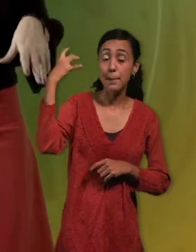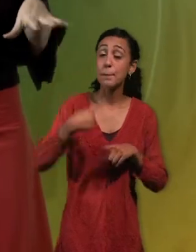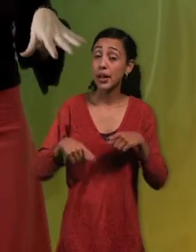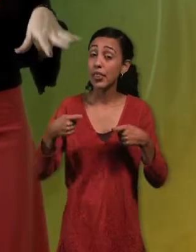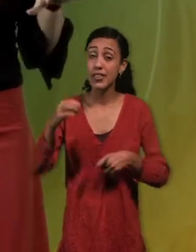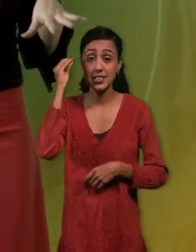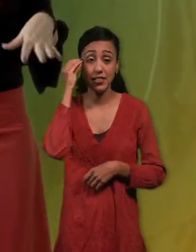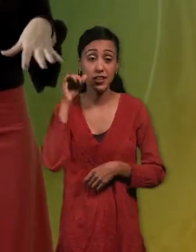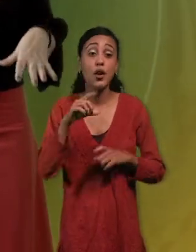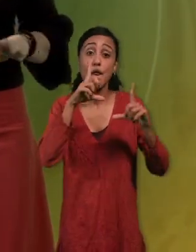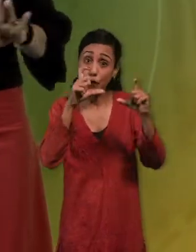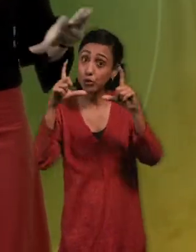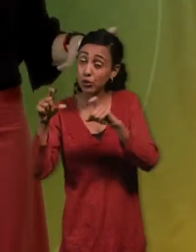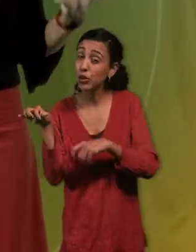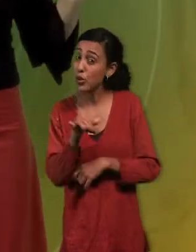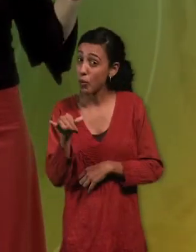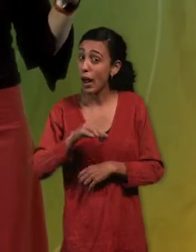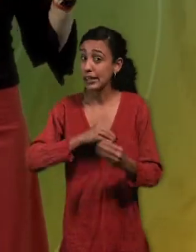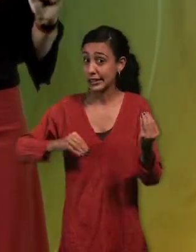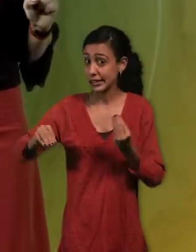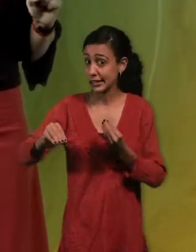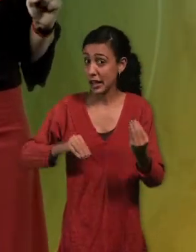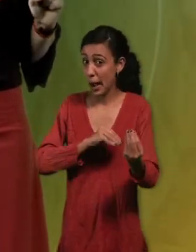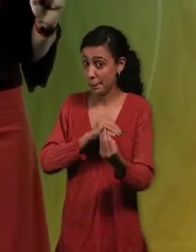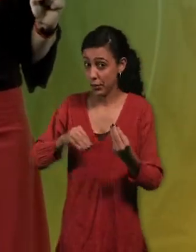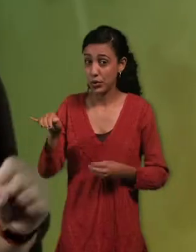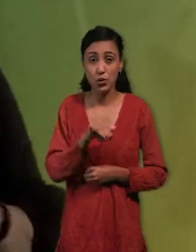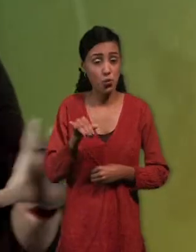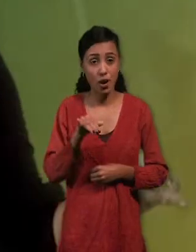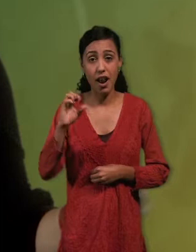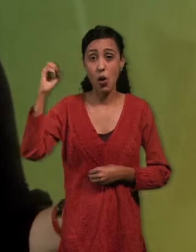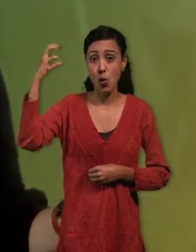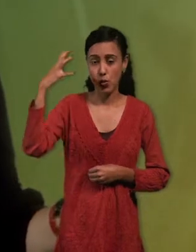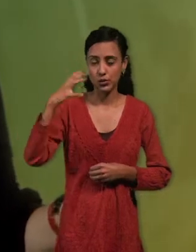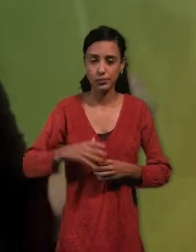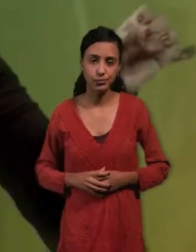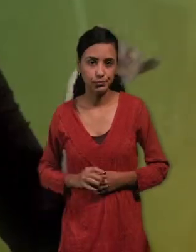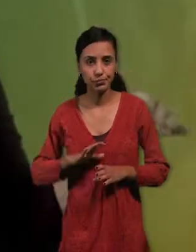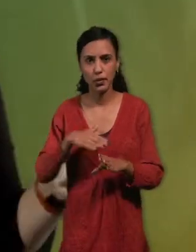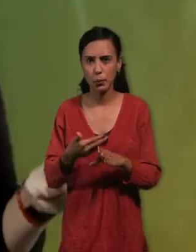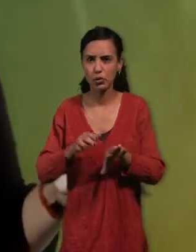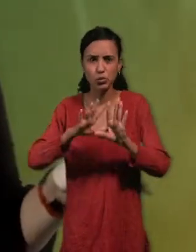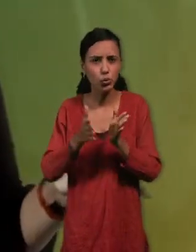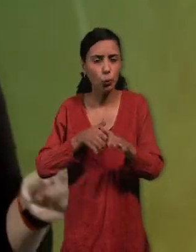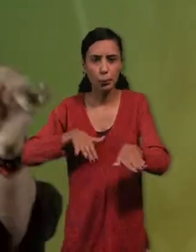que ahí entre foto y foto vas a tener cambios de luminosidad. Una vez que tenemos el set armado y todo está pegado,